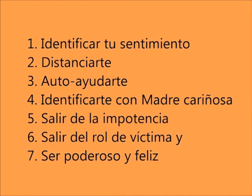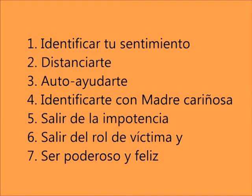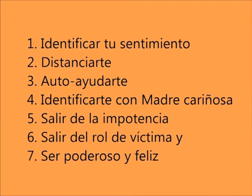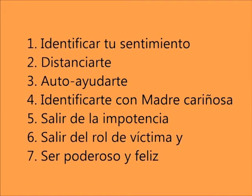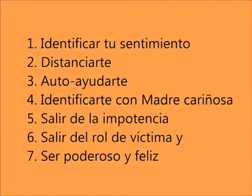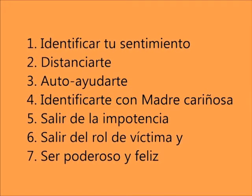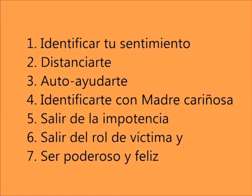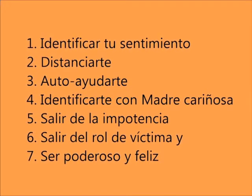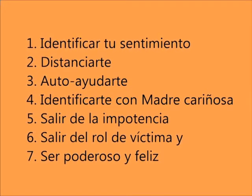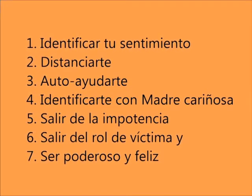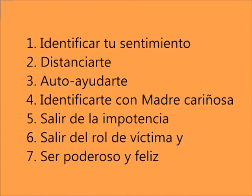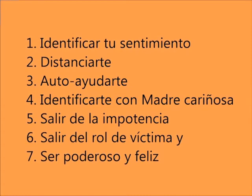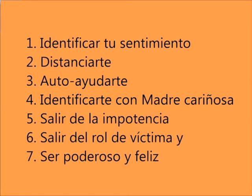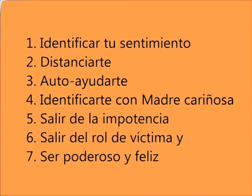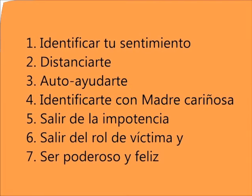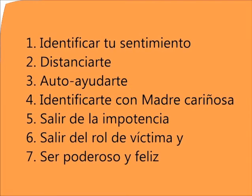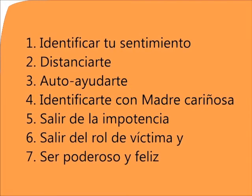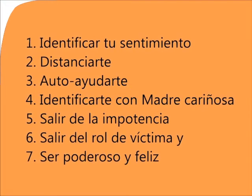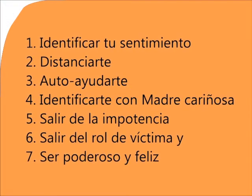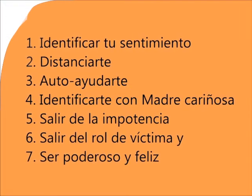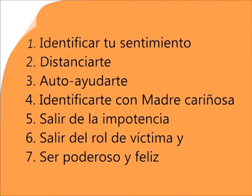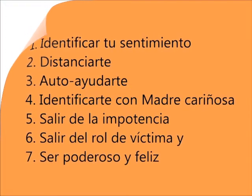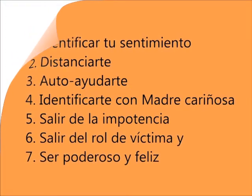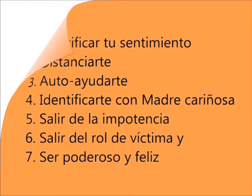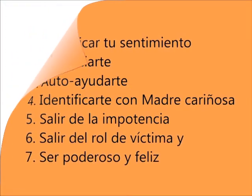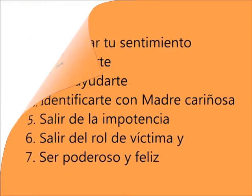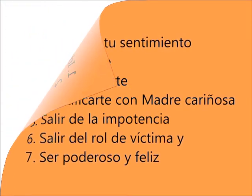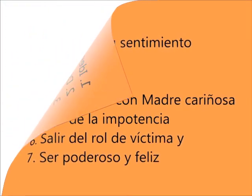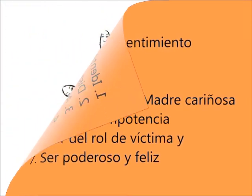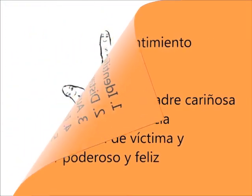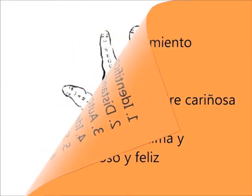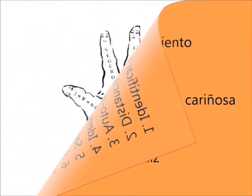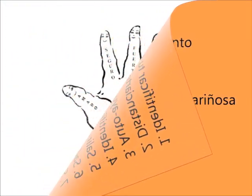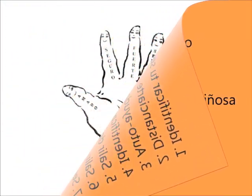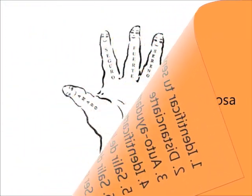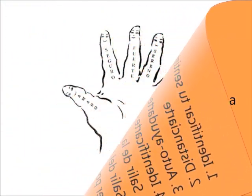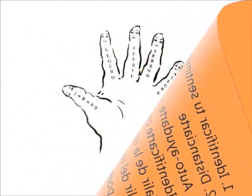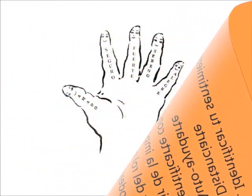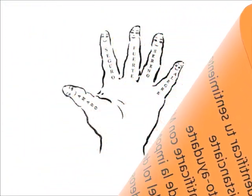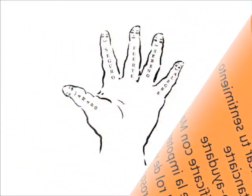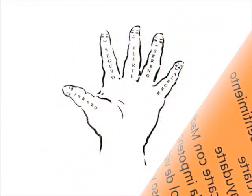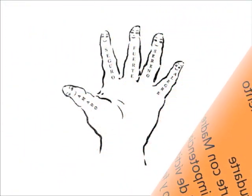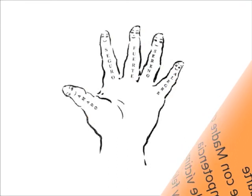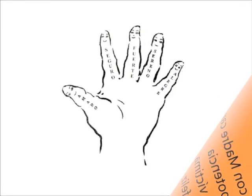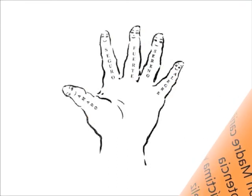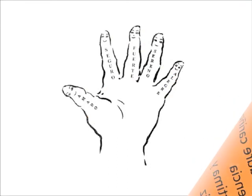5. A salir de la impotencia. 6. A salir del rol de víctima.